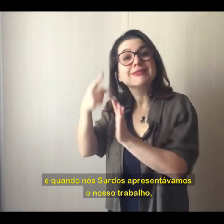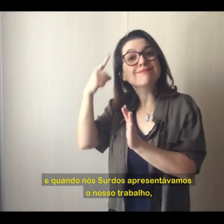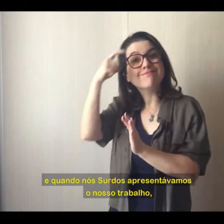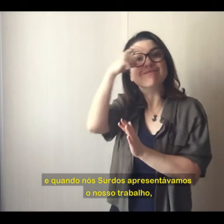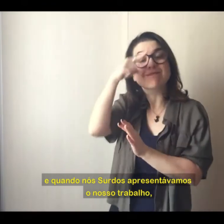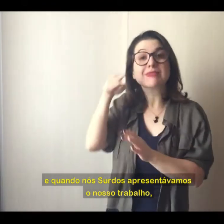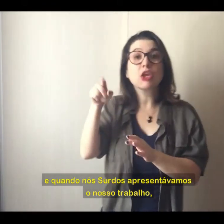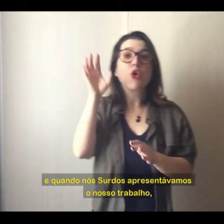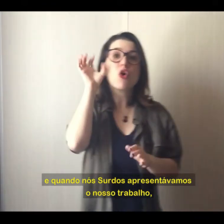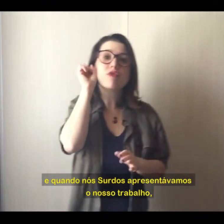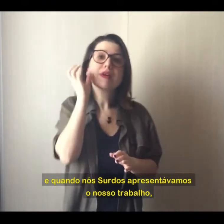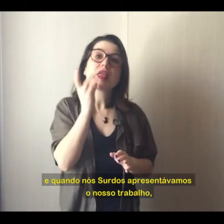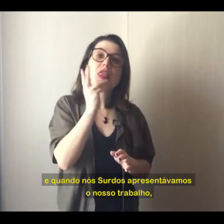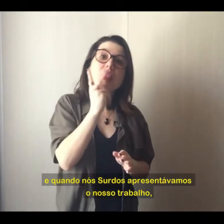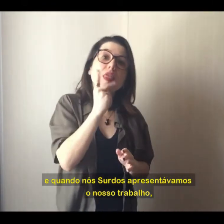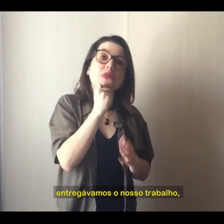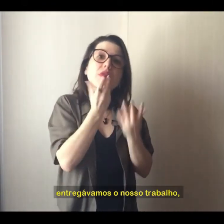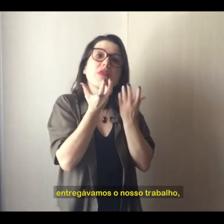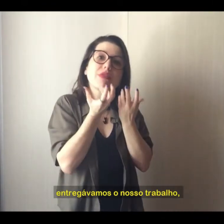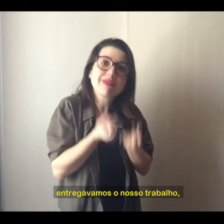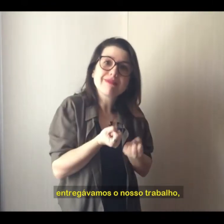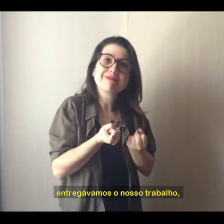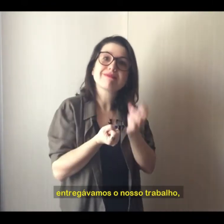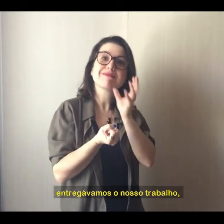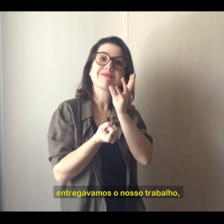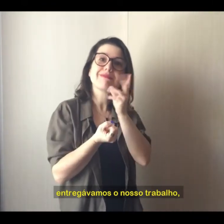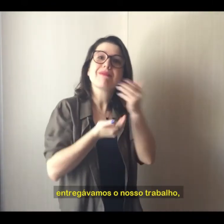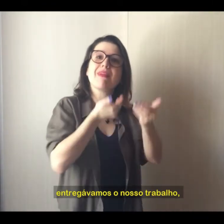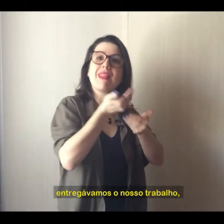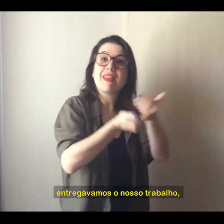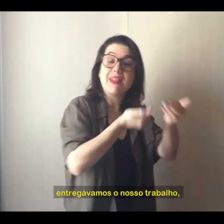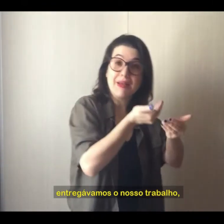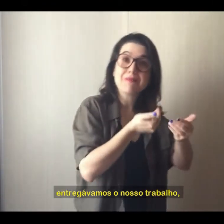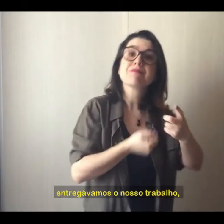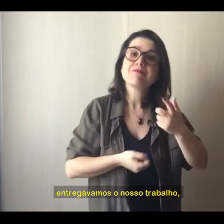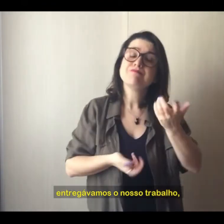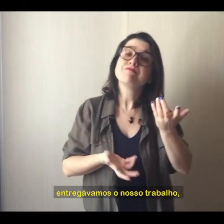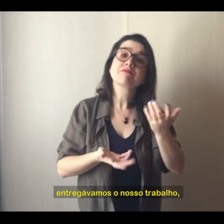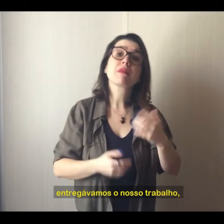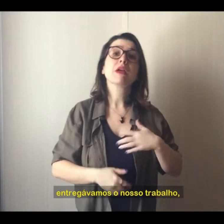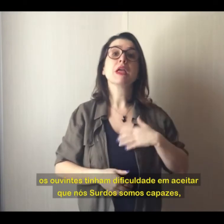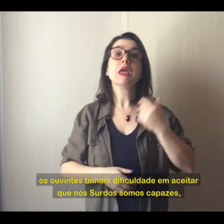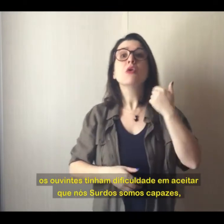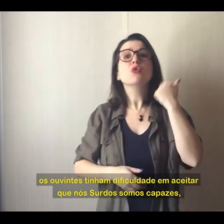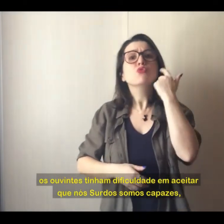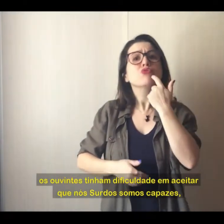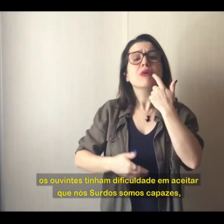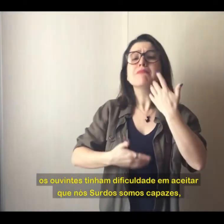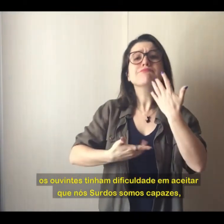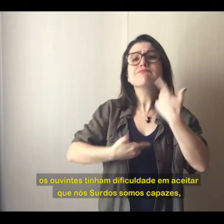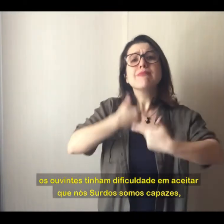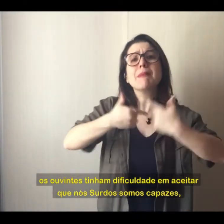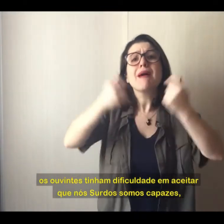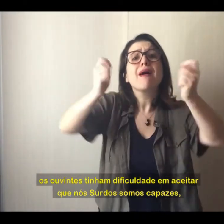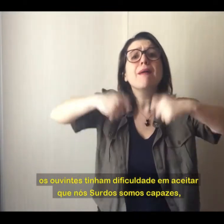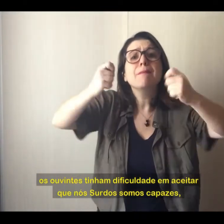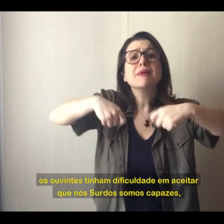apresentávamos o nosso trabalho, entregávamos o nosso trabalho, os ouvintes tinham uma dificuldade de